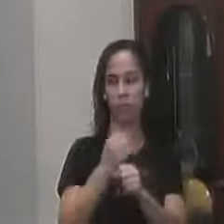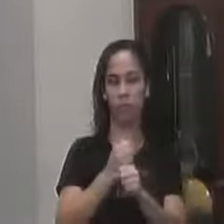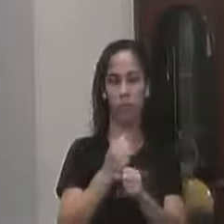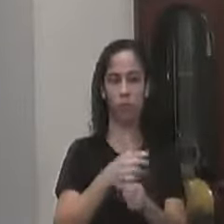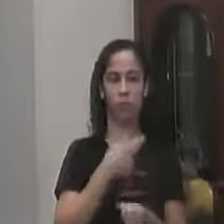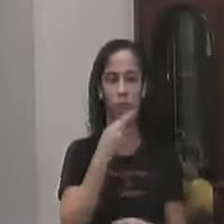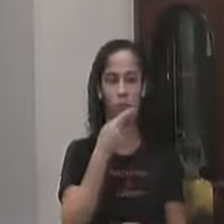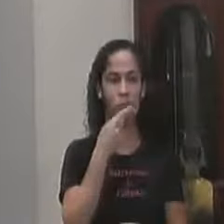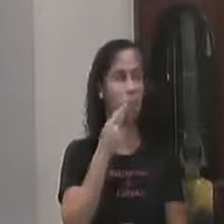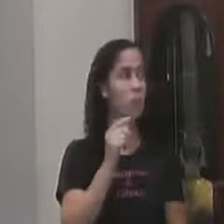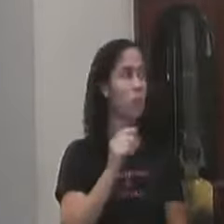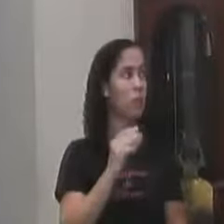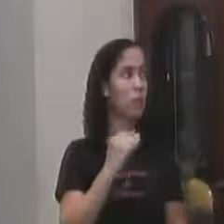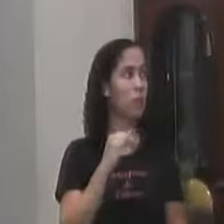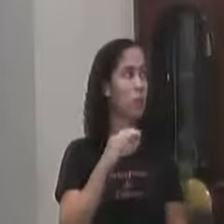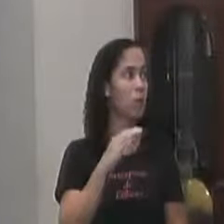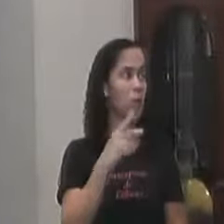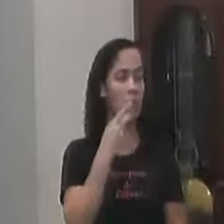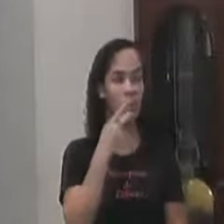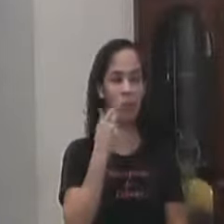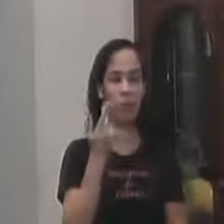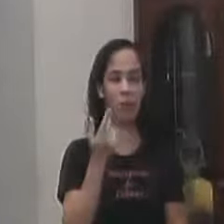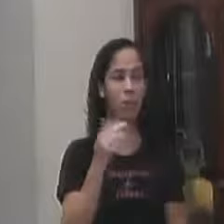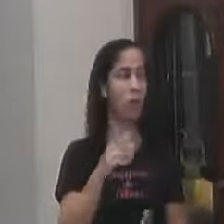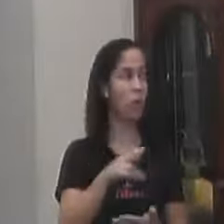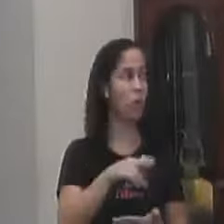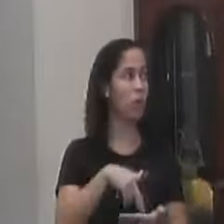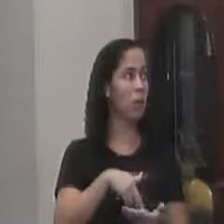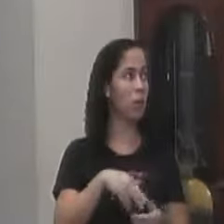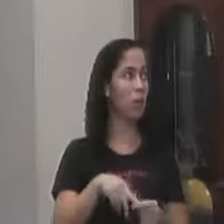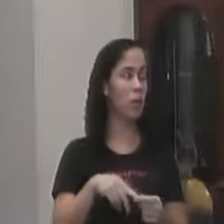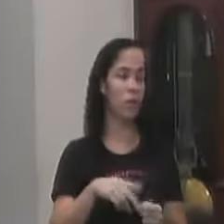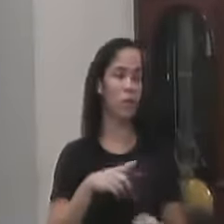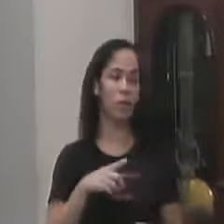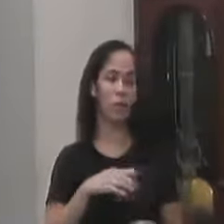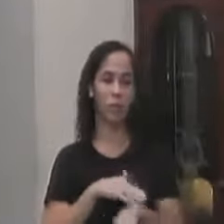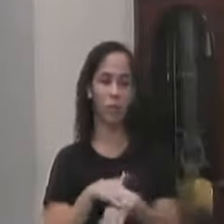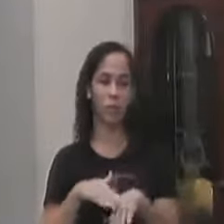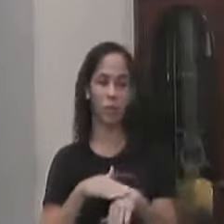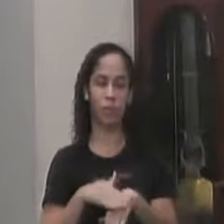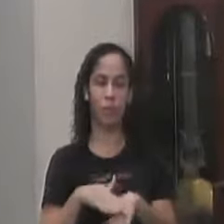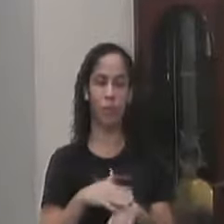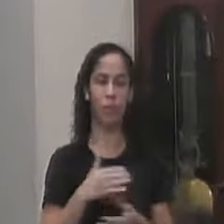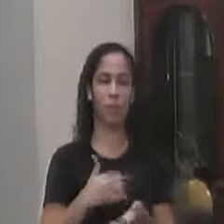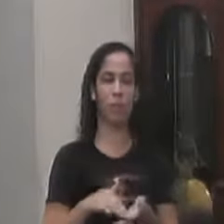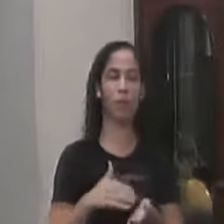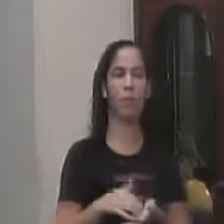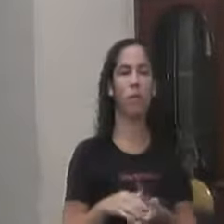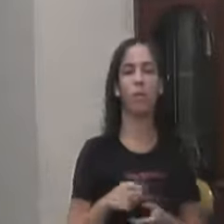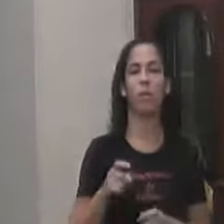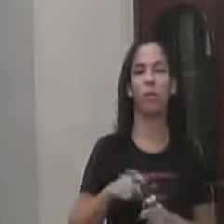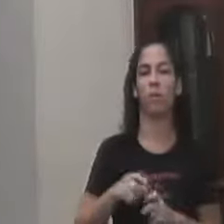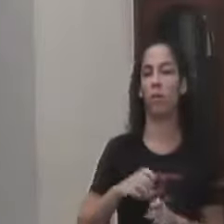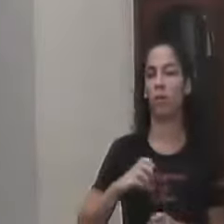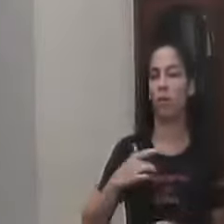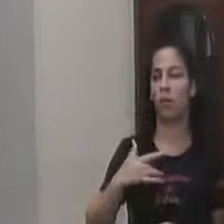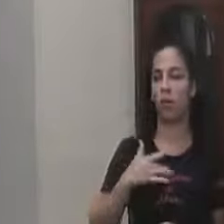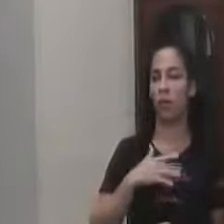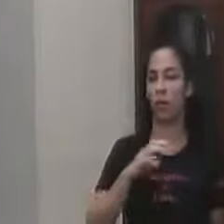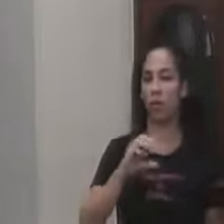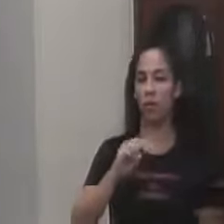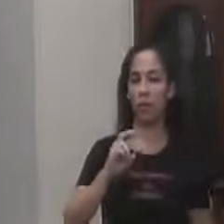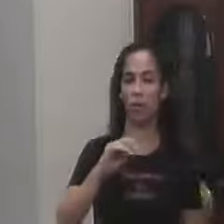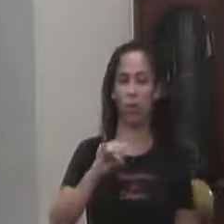cito Um requerimento Que foi até Eu tinha conversado Com a secretária Doutora Soraya Graça